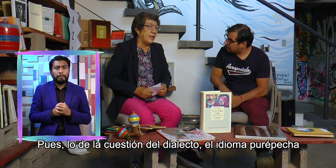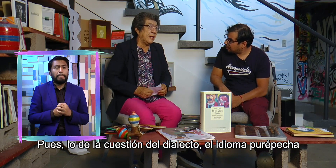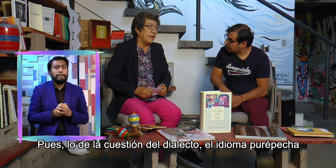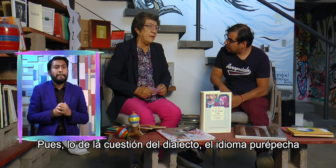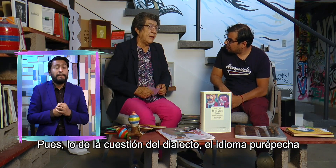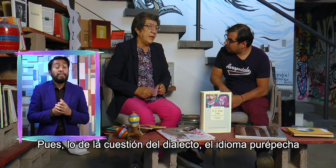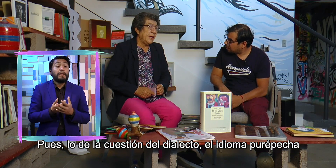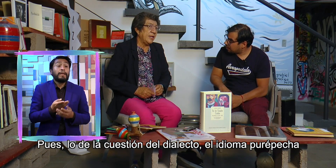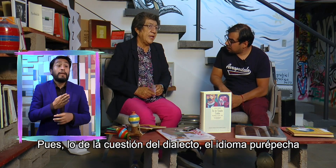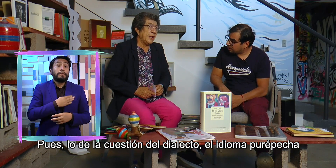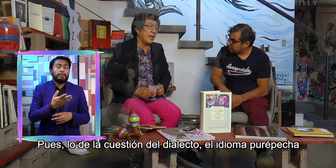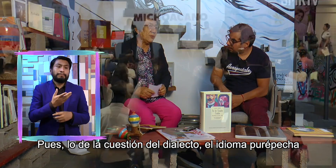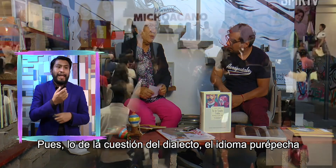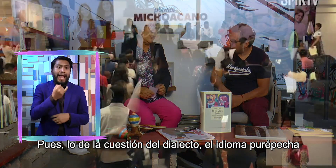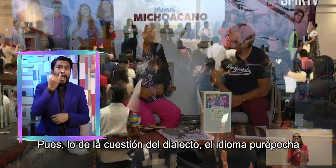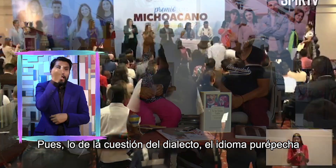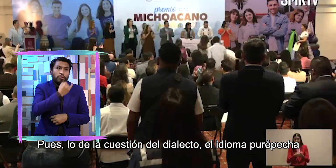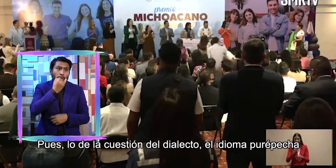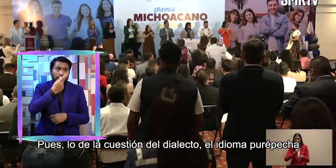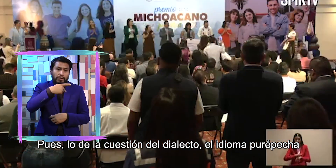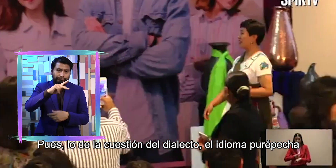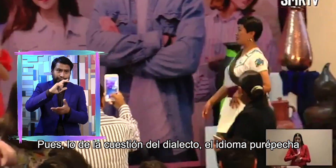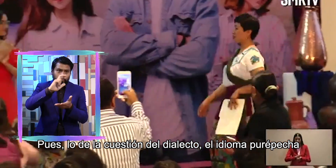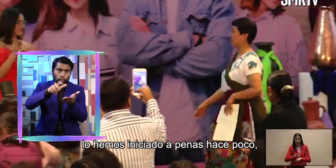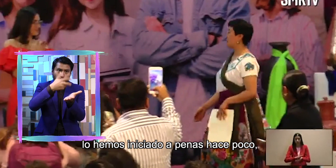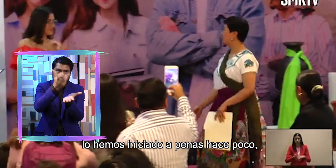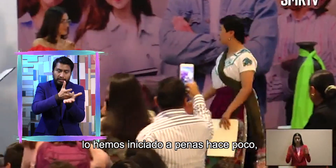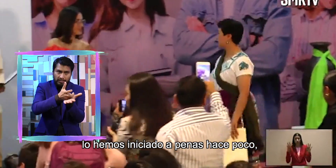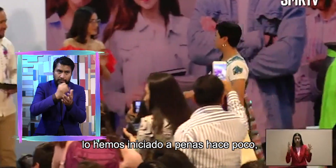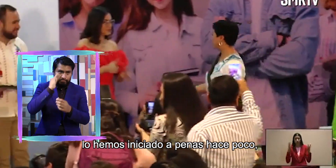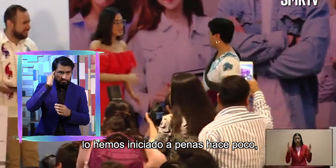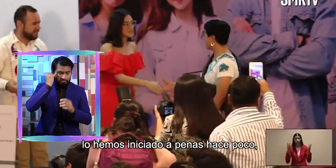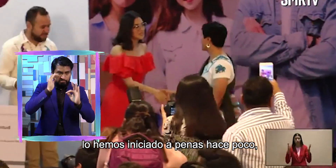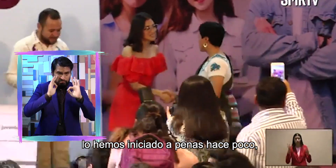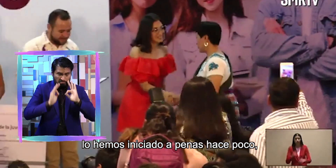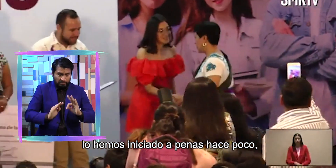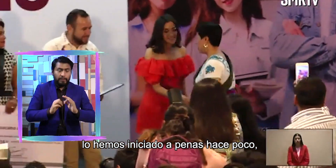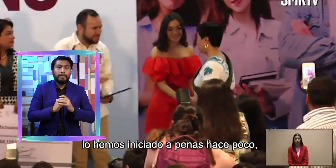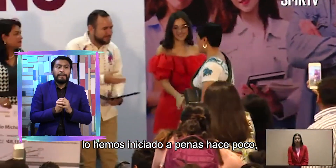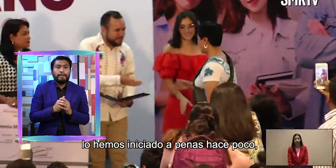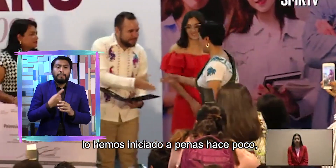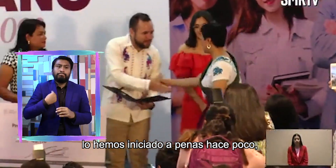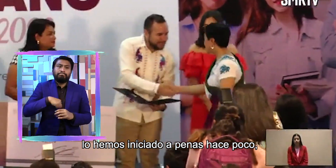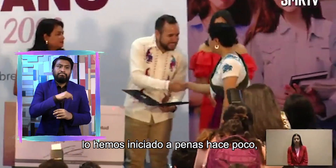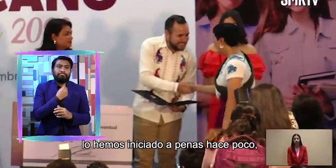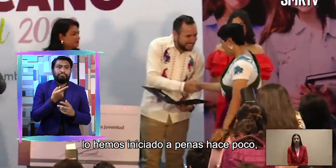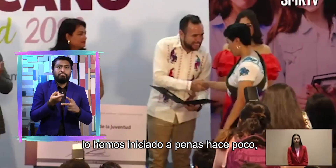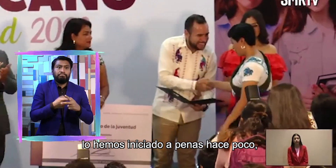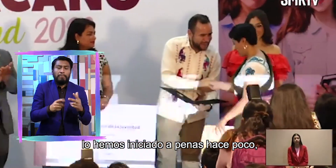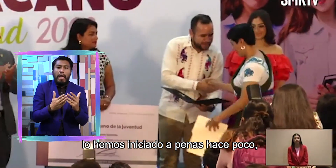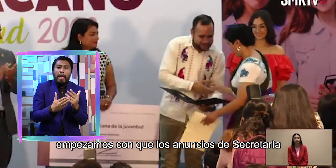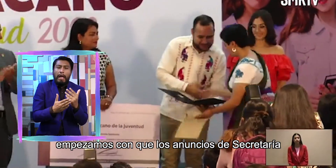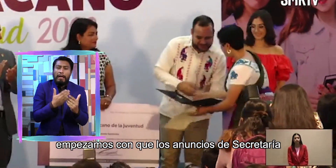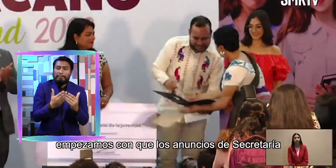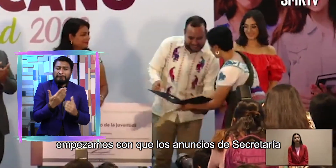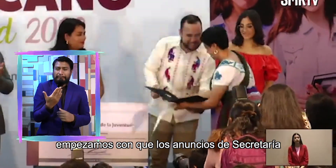dialecto, el idioma purépecha, lo hemos iniciado apenas hace poco.